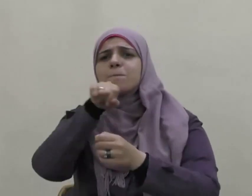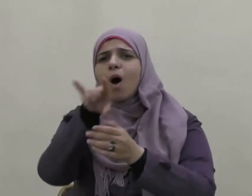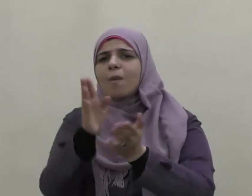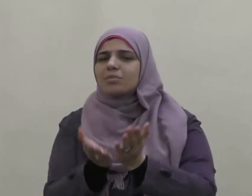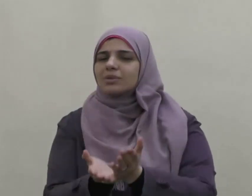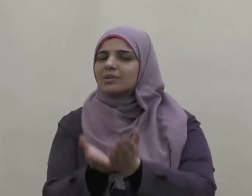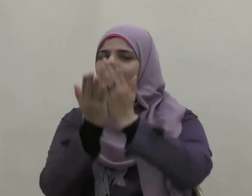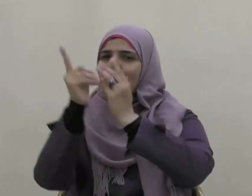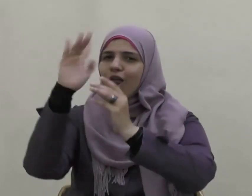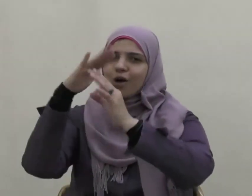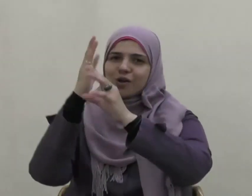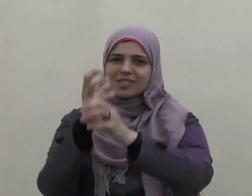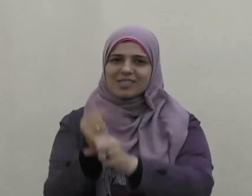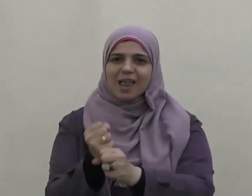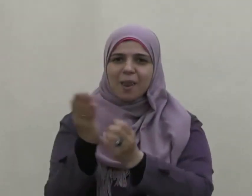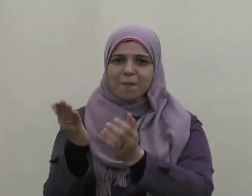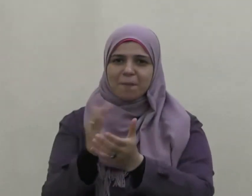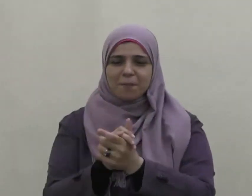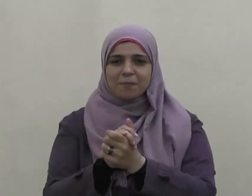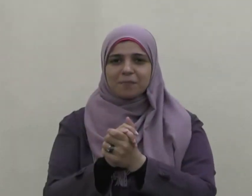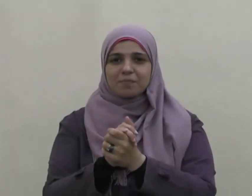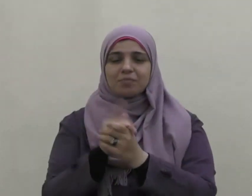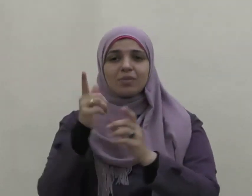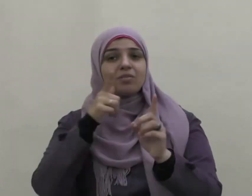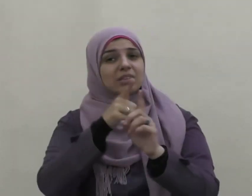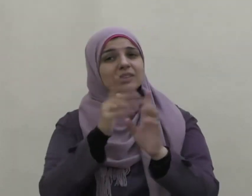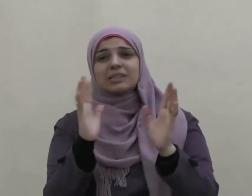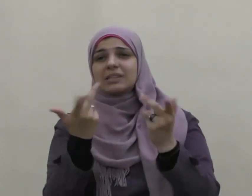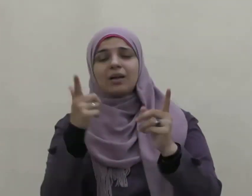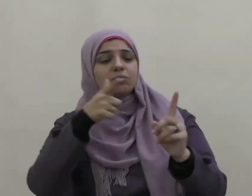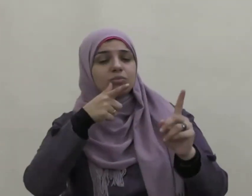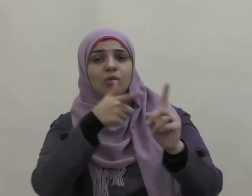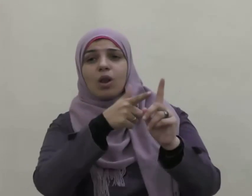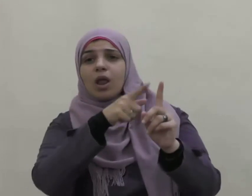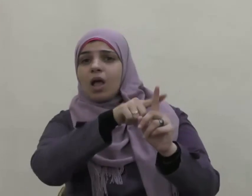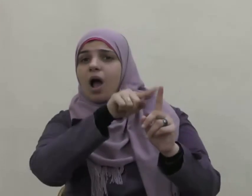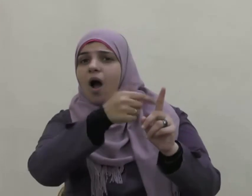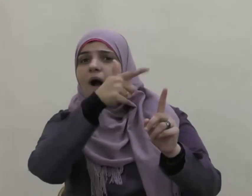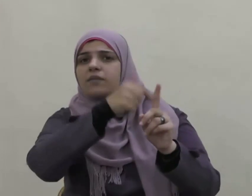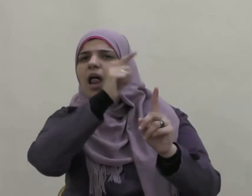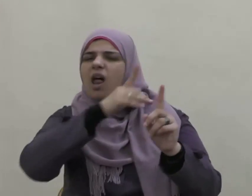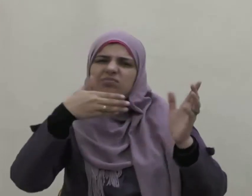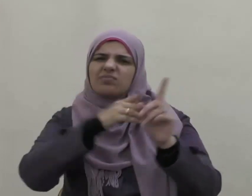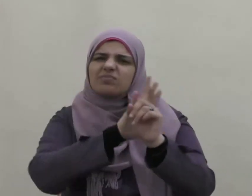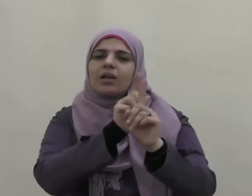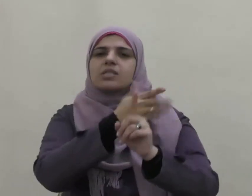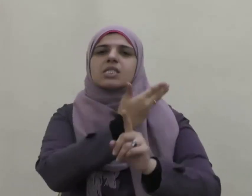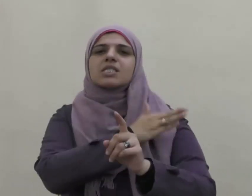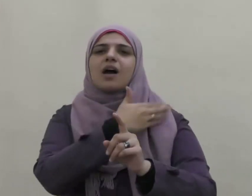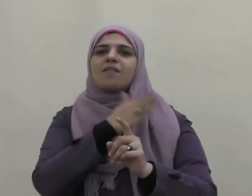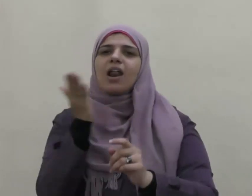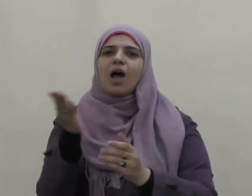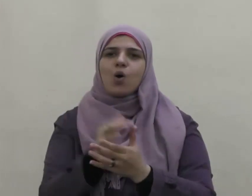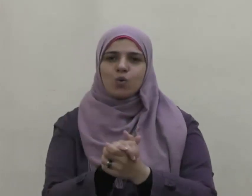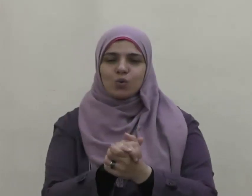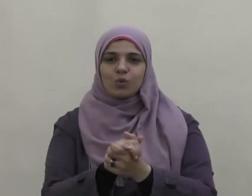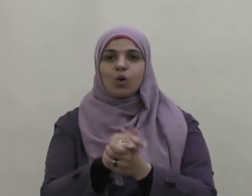صلى الله عليه وسلم فلم يزل به حتى استغفر له ولقد تعلم